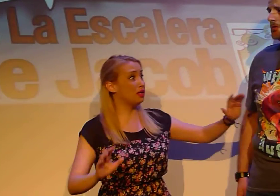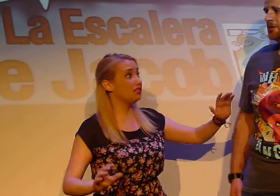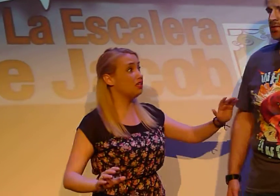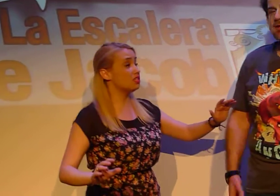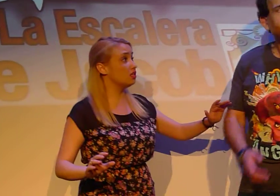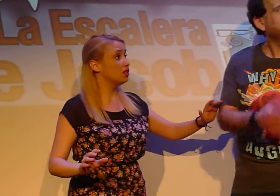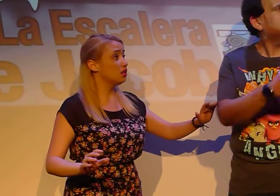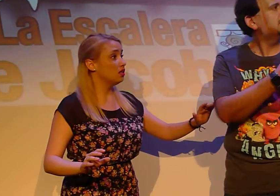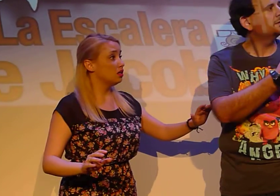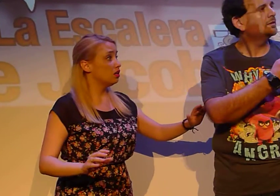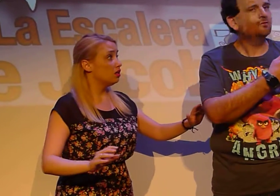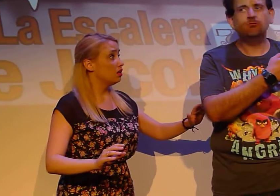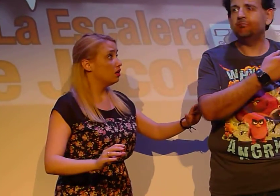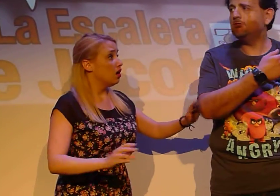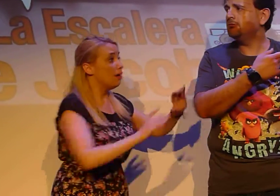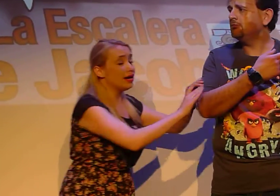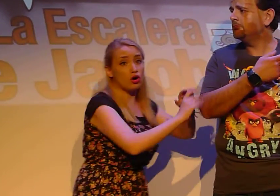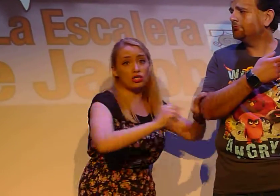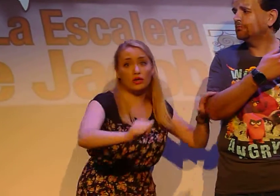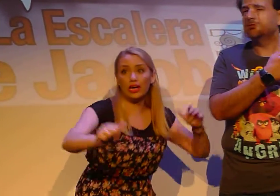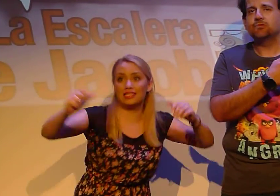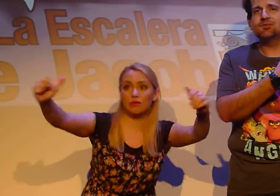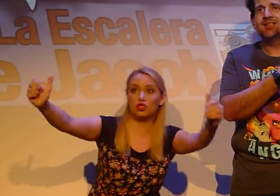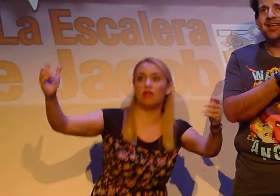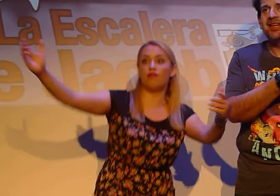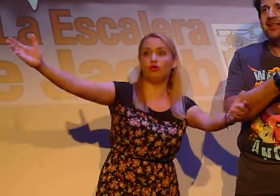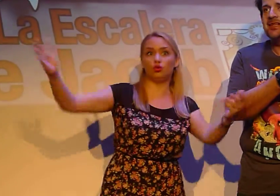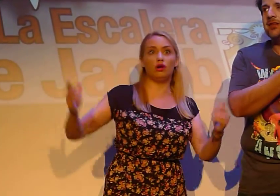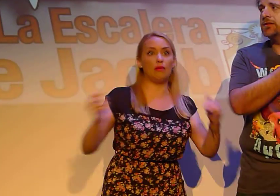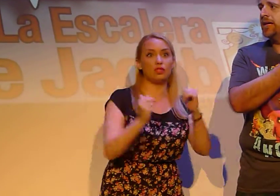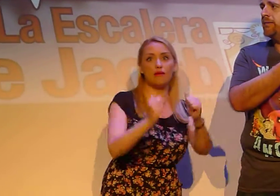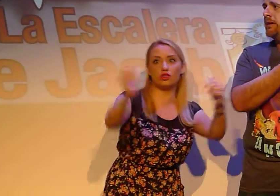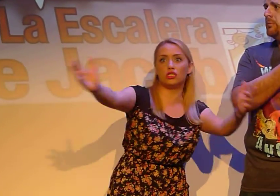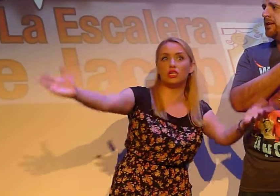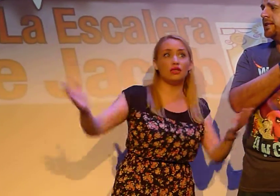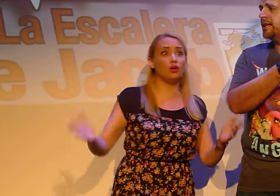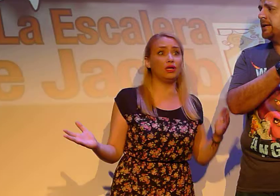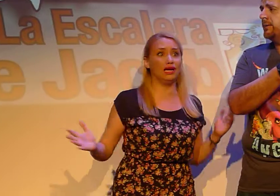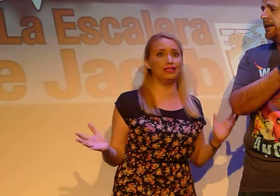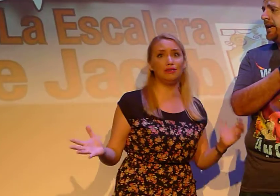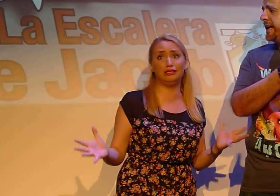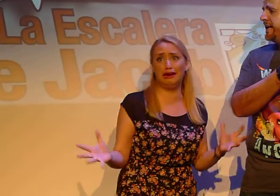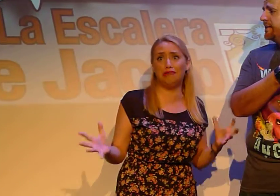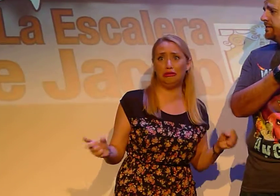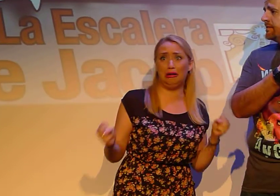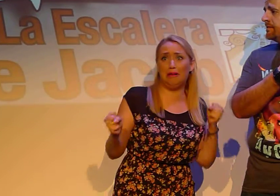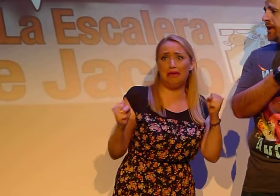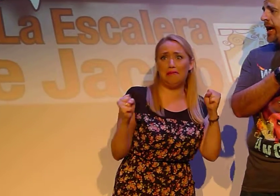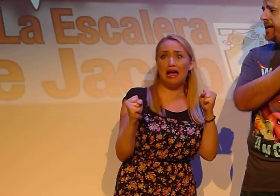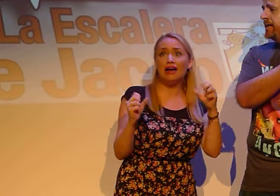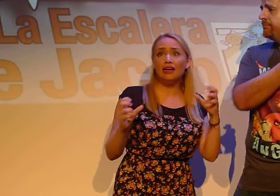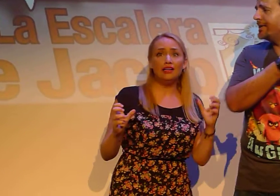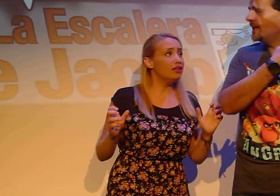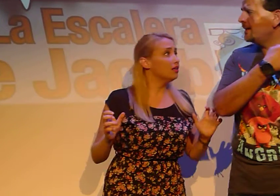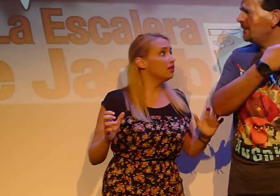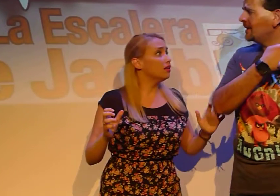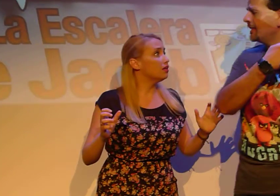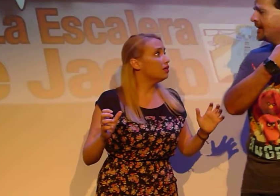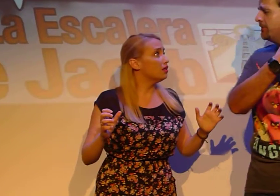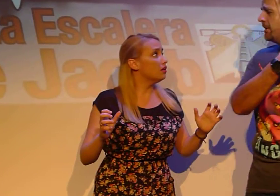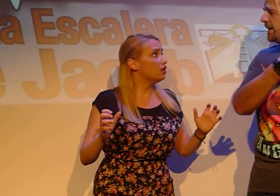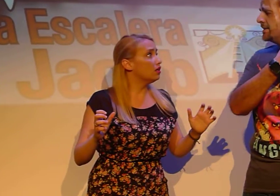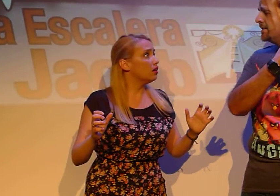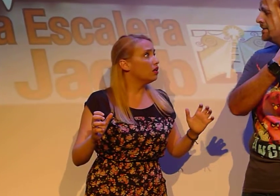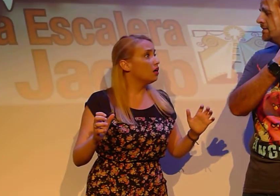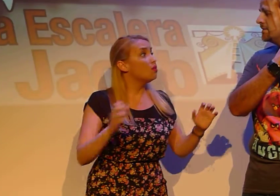aeropatíes y...? ¡Oh! José Luis, estamos en el futuro, vamos a ver, nos estáis dando cuenta que estamos en el futuro, madre mía. ¿Va a ser el